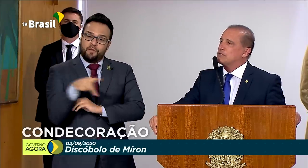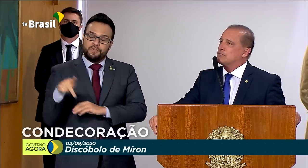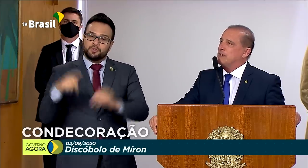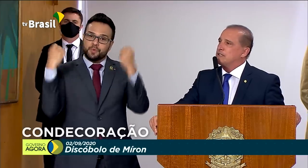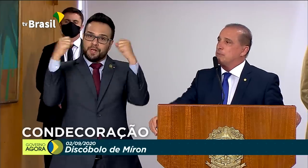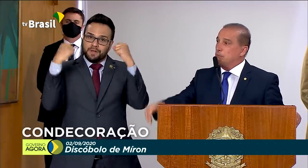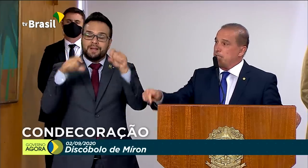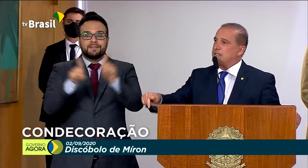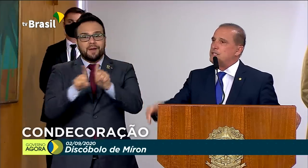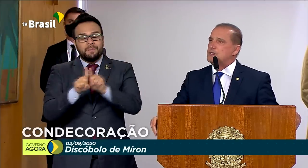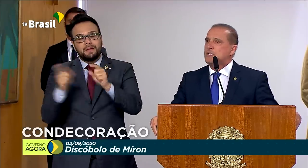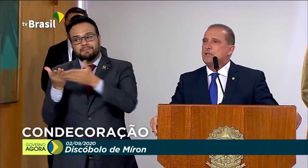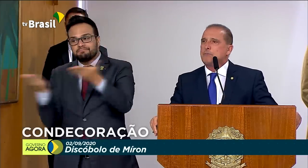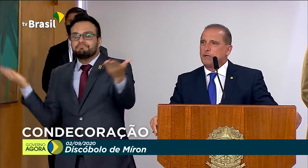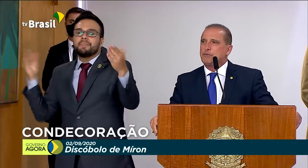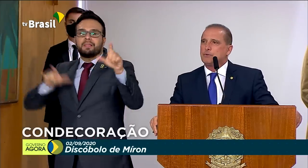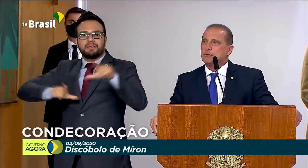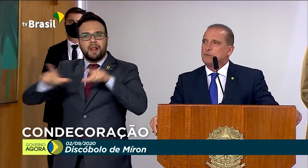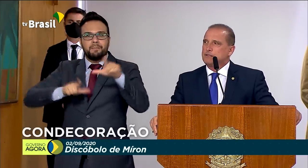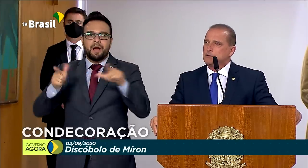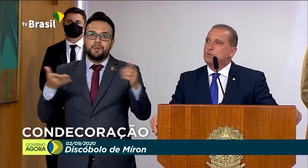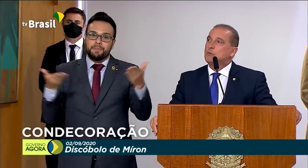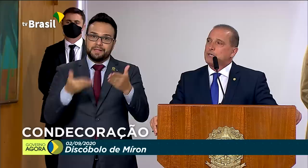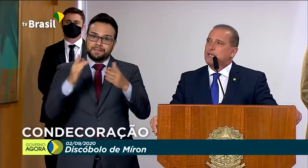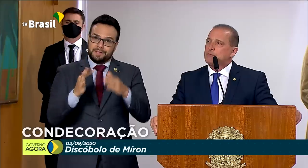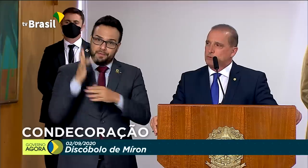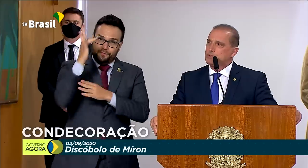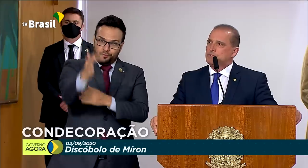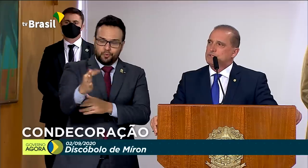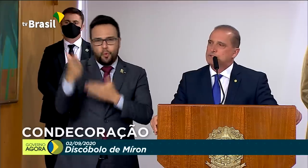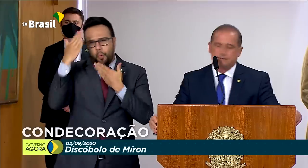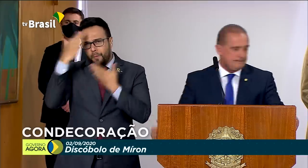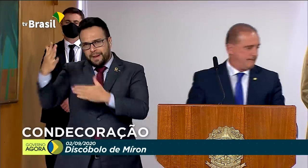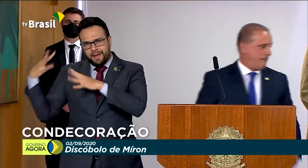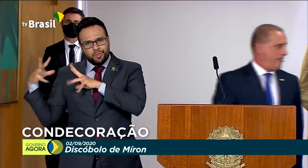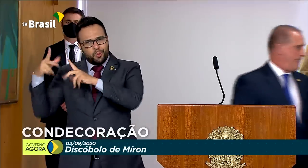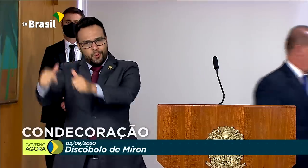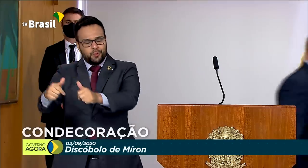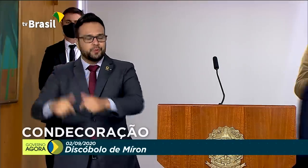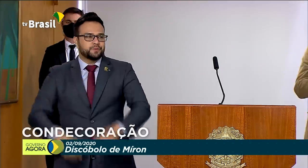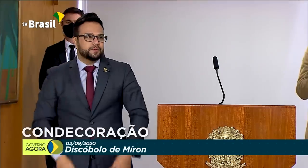trabalho que vocês fazem pelo presente e pelo futuro do Brasil. Muito obrigado a todos vocês.